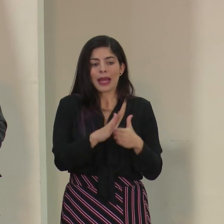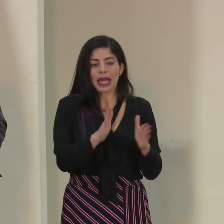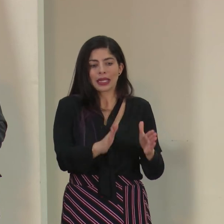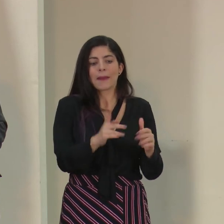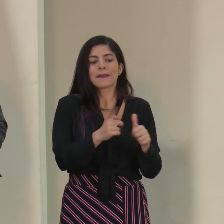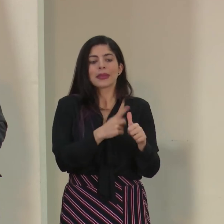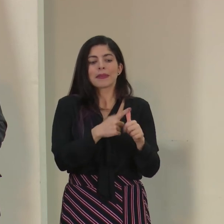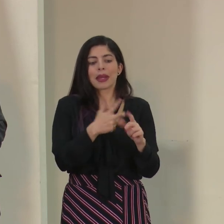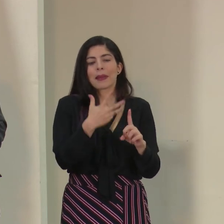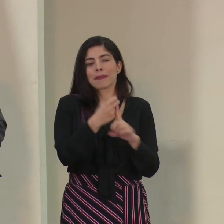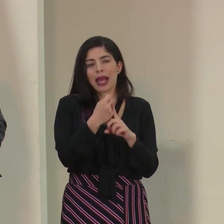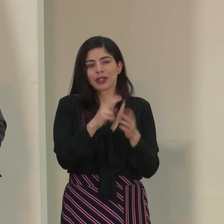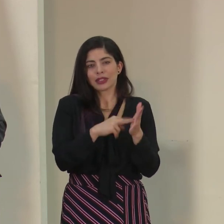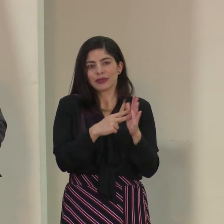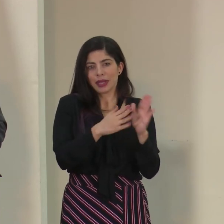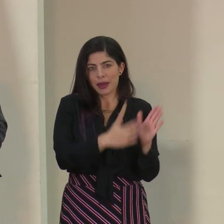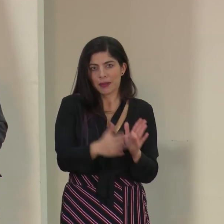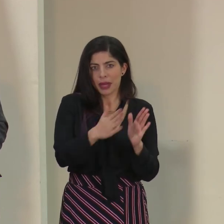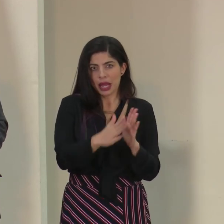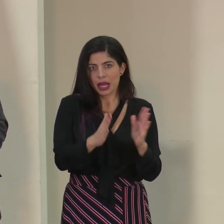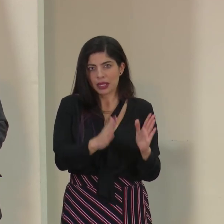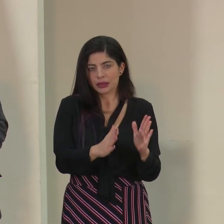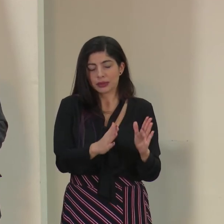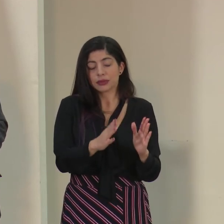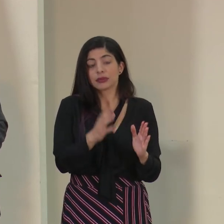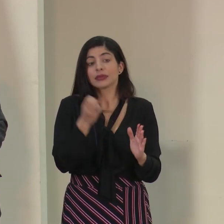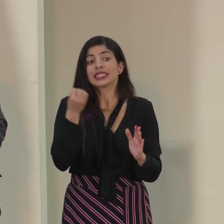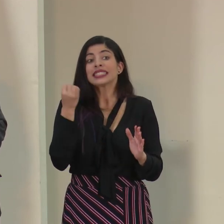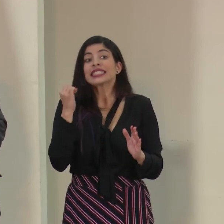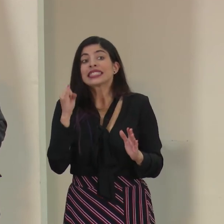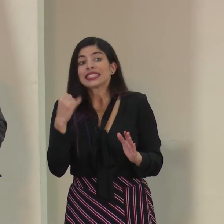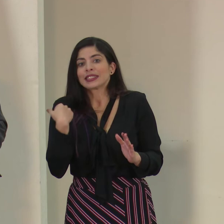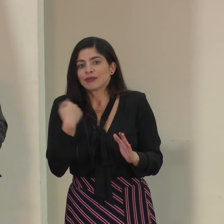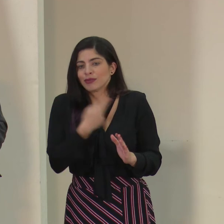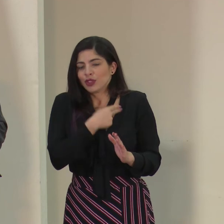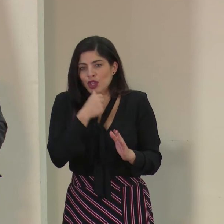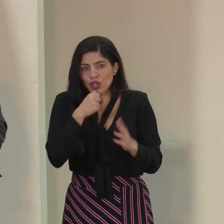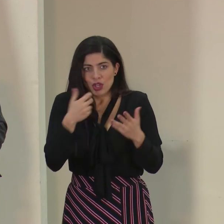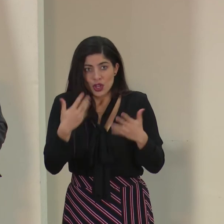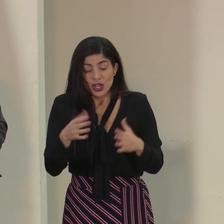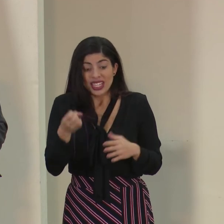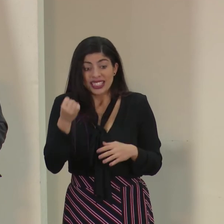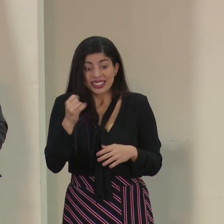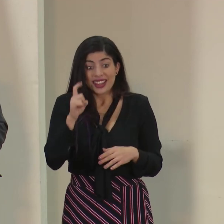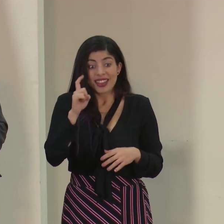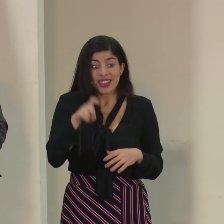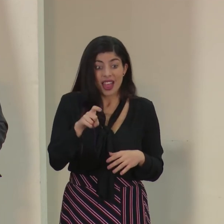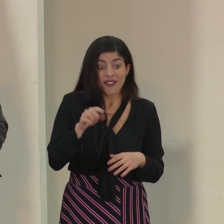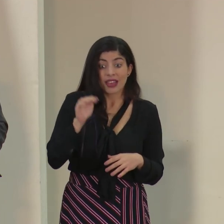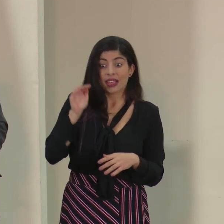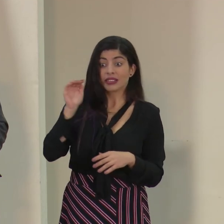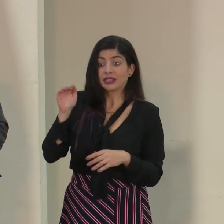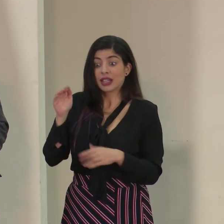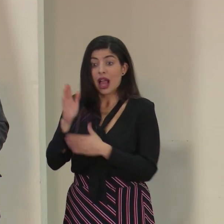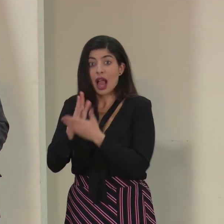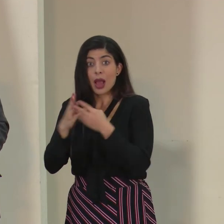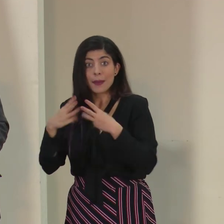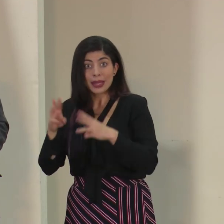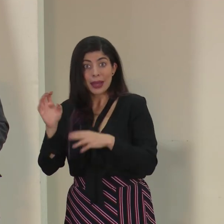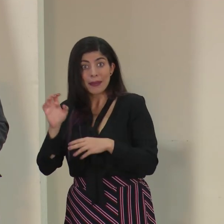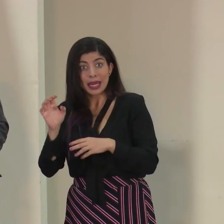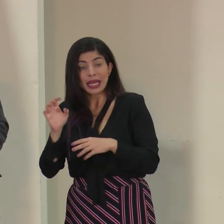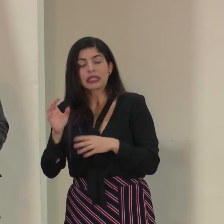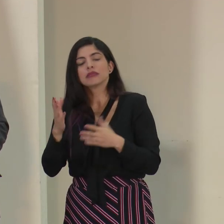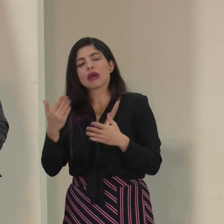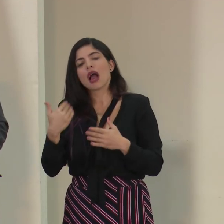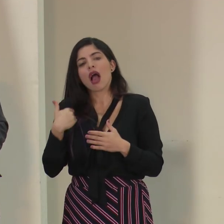de primer impacto. Si, que es lo que no queremos llegar, si se tuviera que activar algún mecanismo de emergencia, pues